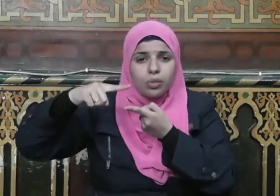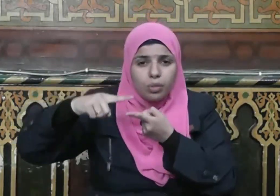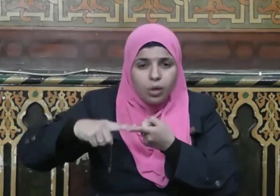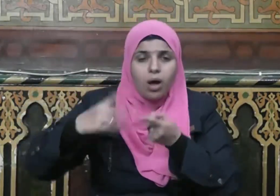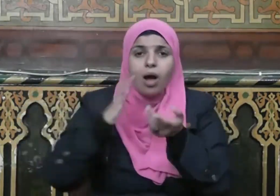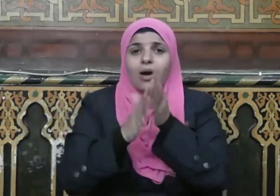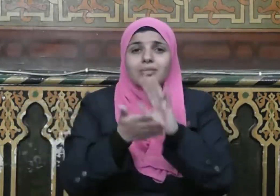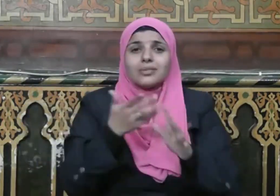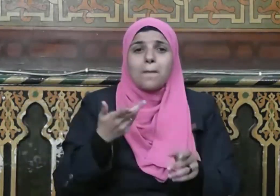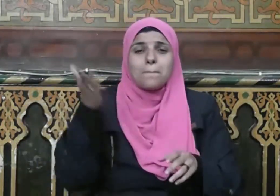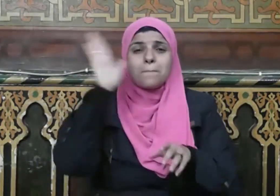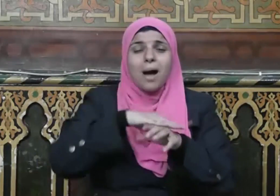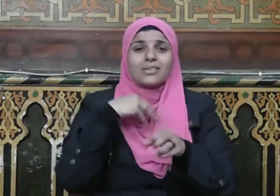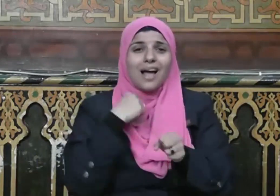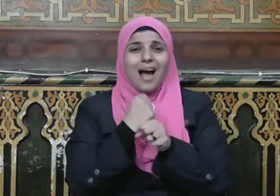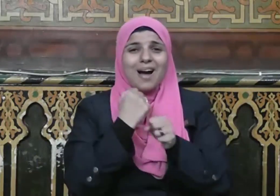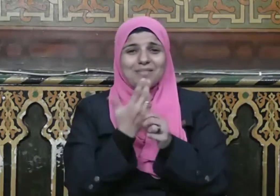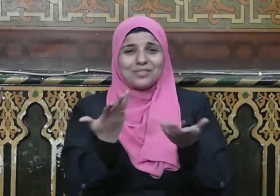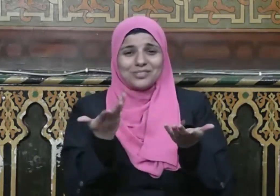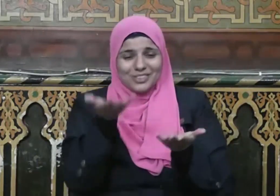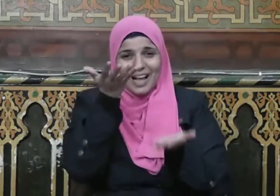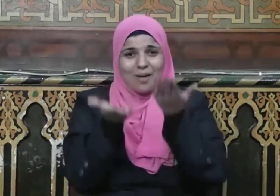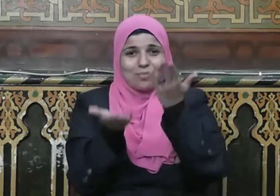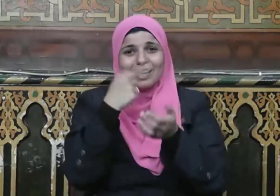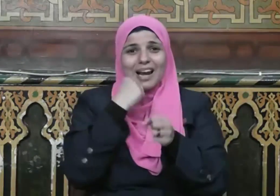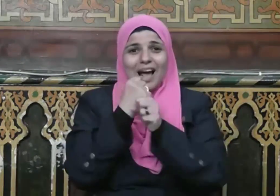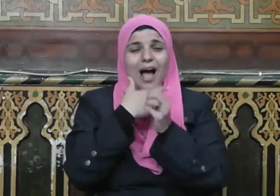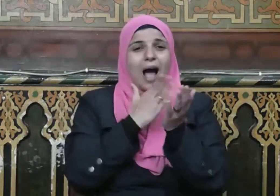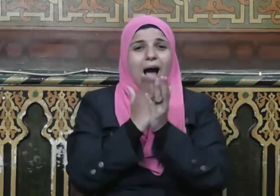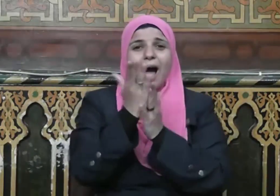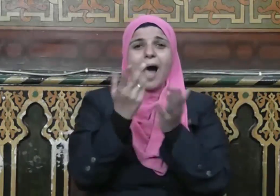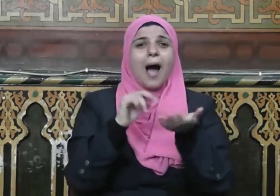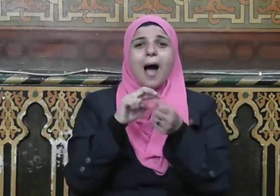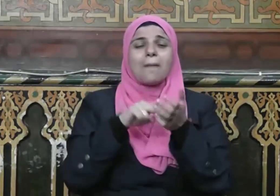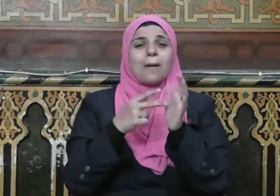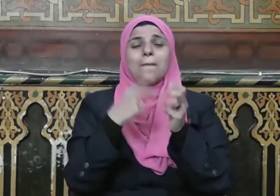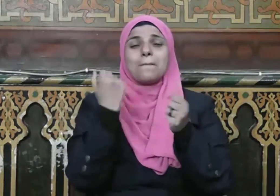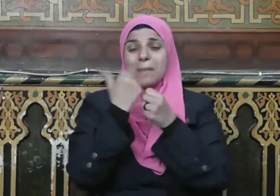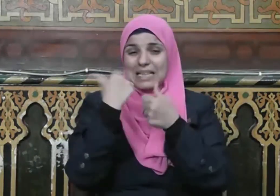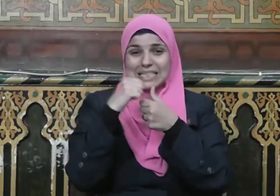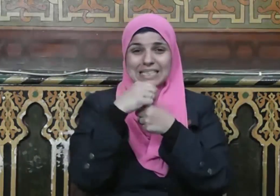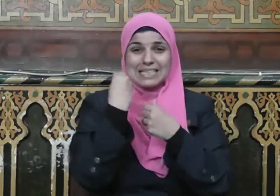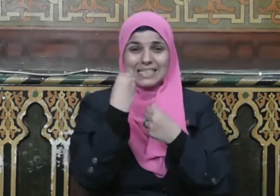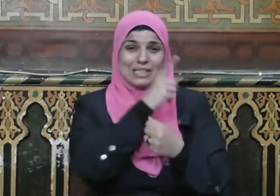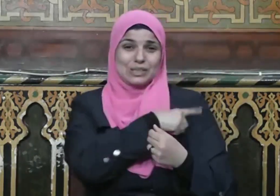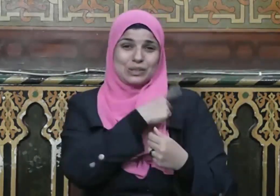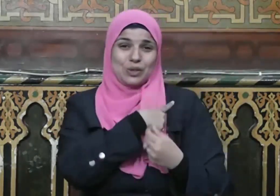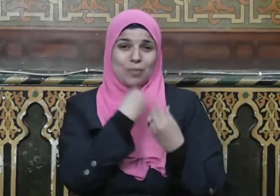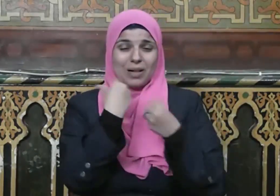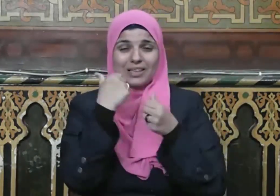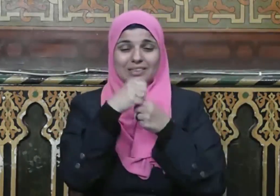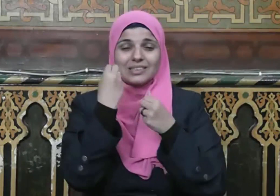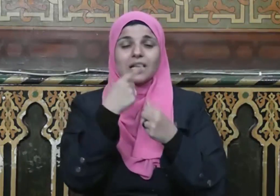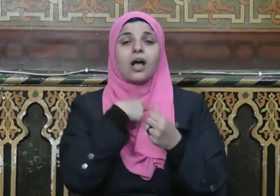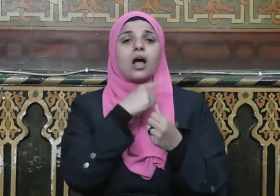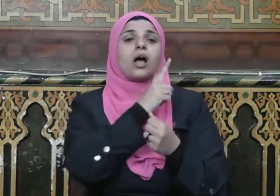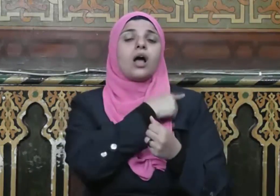قبل أن يقتص ما عليه من الخطايا أخذ من خطاياهم